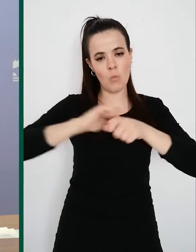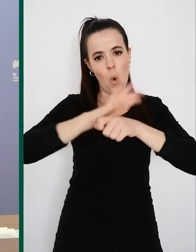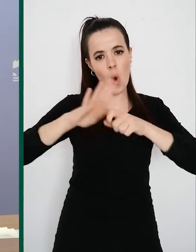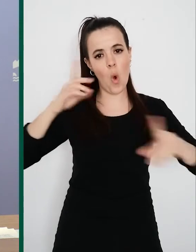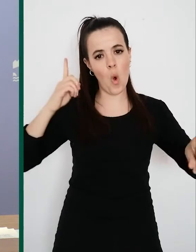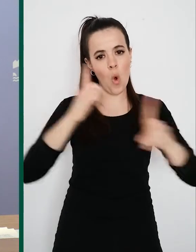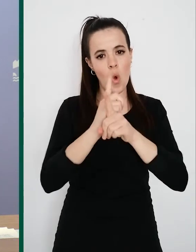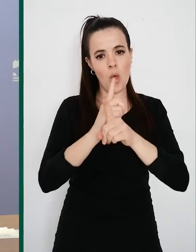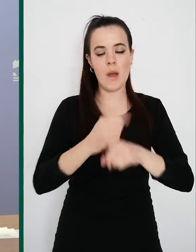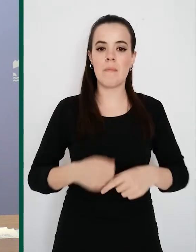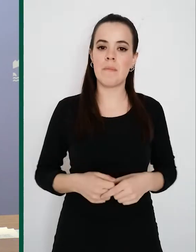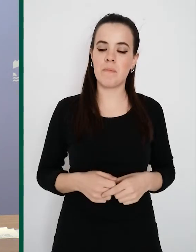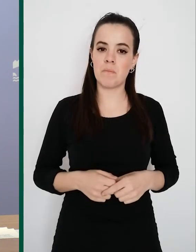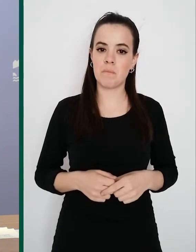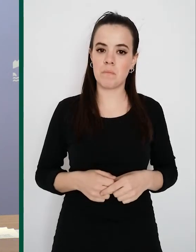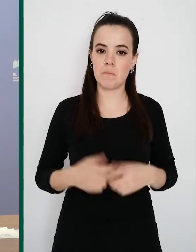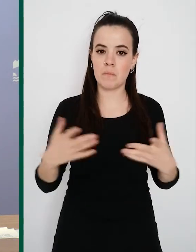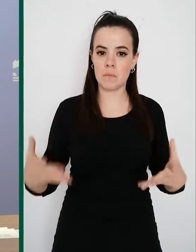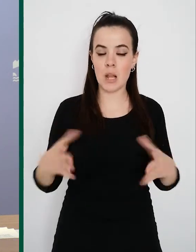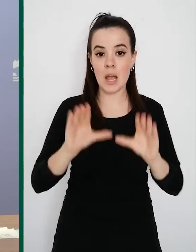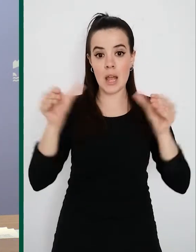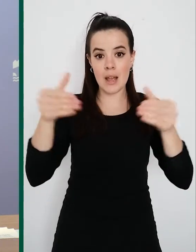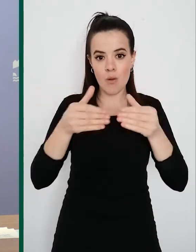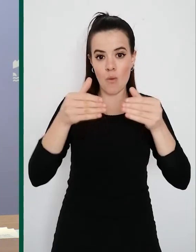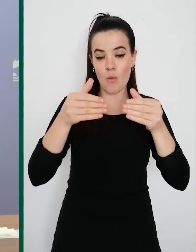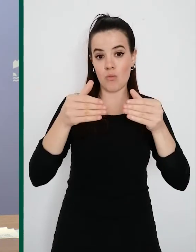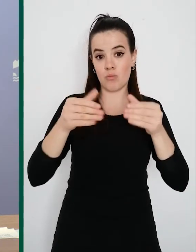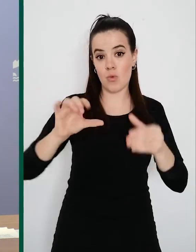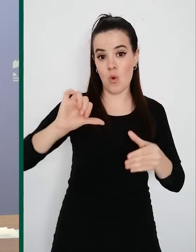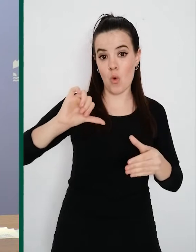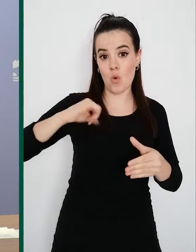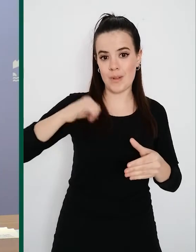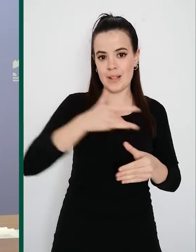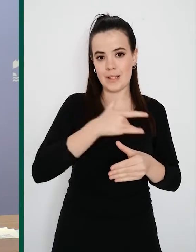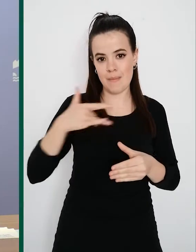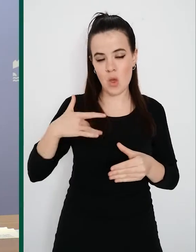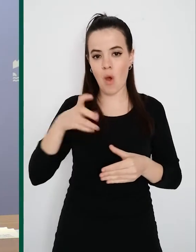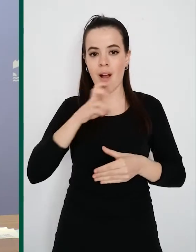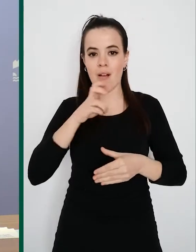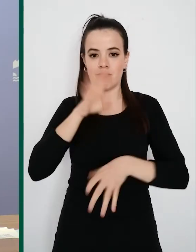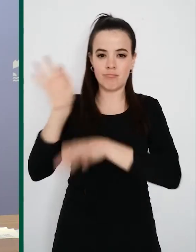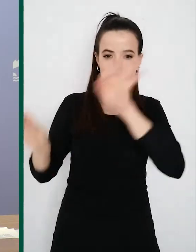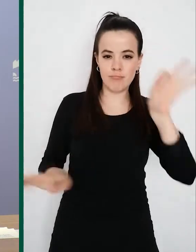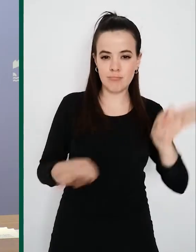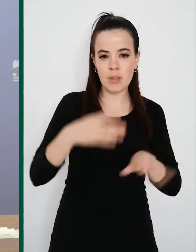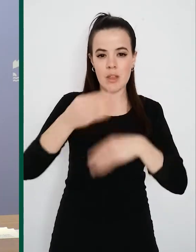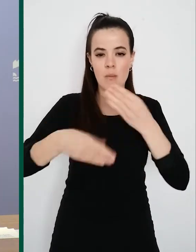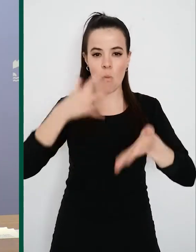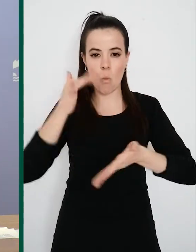Los equipos de hospitalización a domicilio del Hospital San Pedro y de Calahorra organizan y realizan las pruebas diagnósticas, los que ya